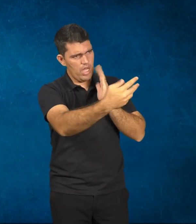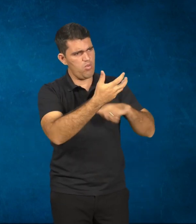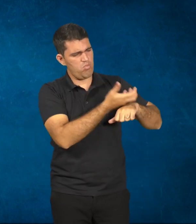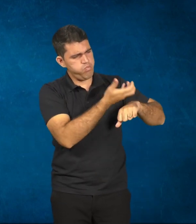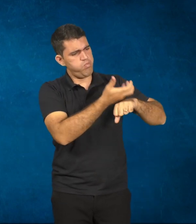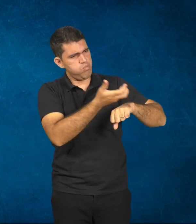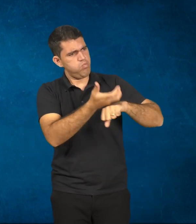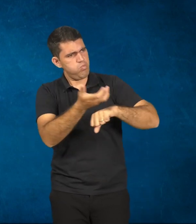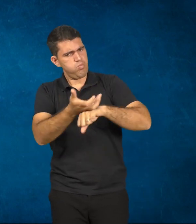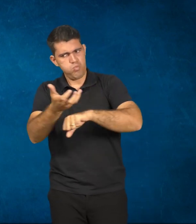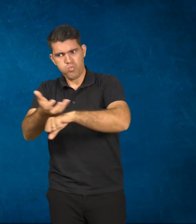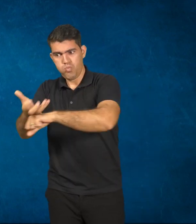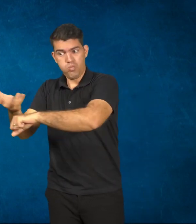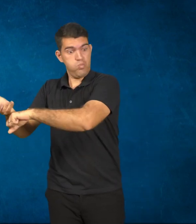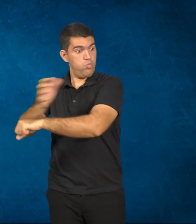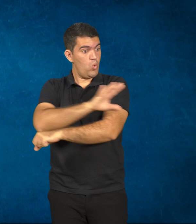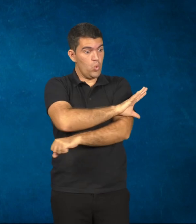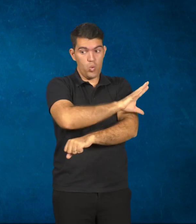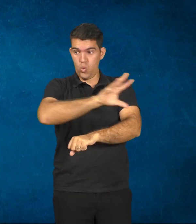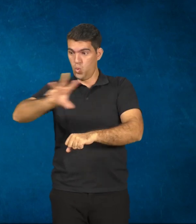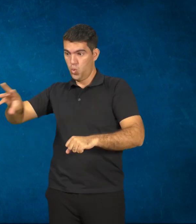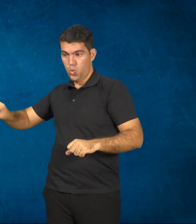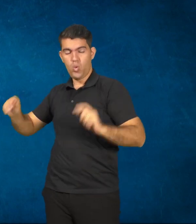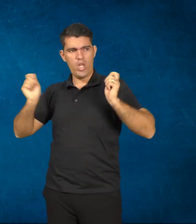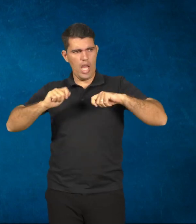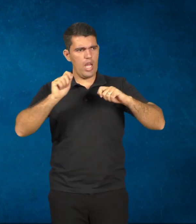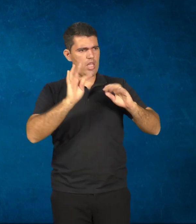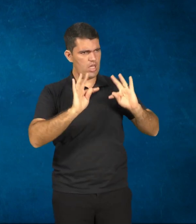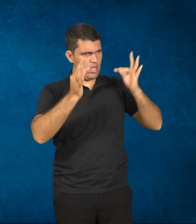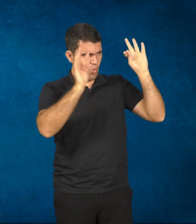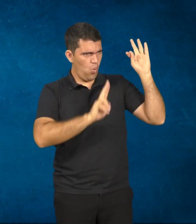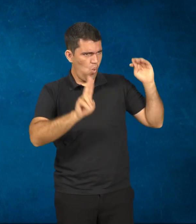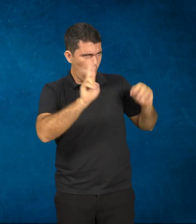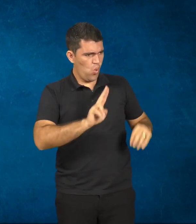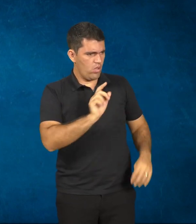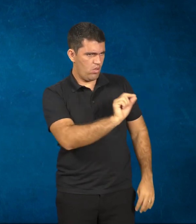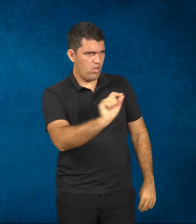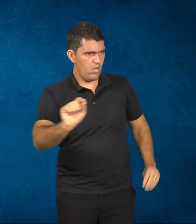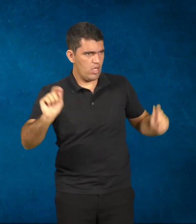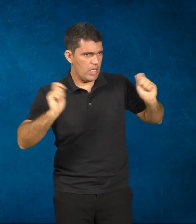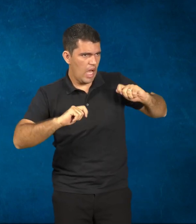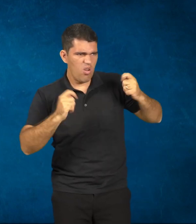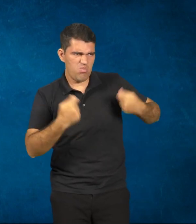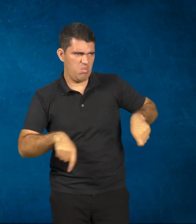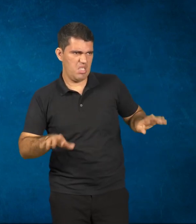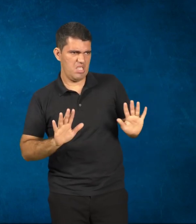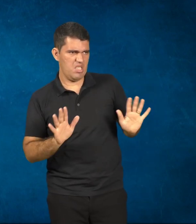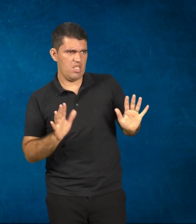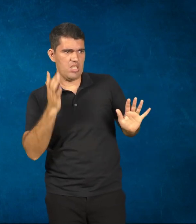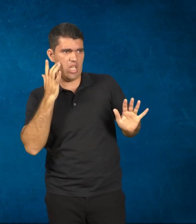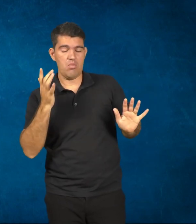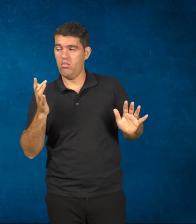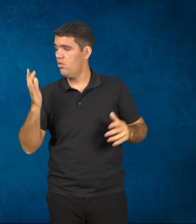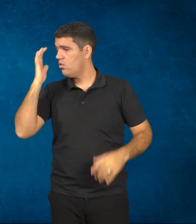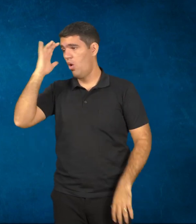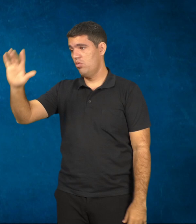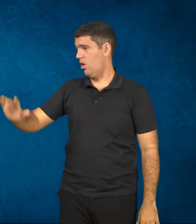contempladas com o uso da tecnologia? Ou isso não é necessário? Não sei. De repente,